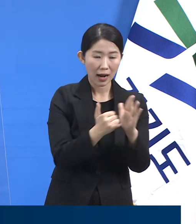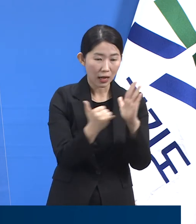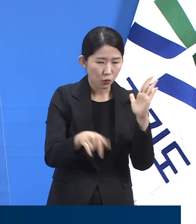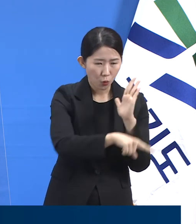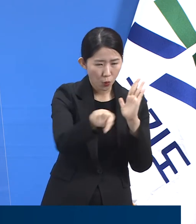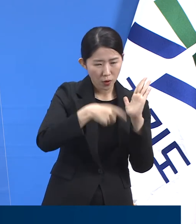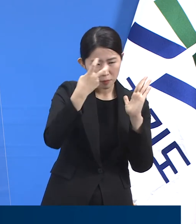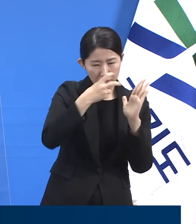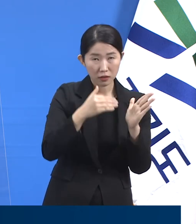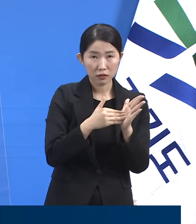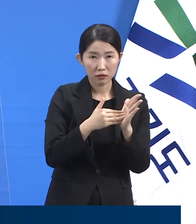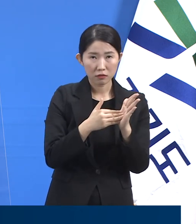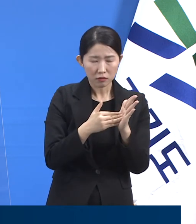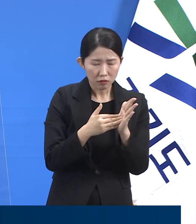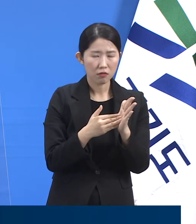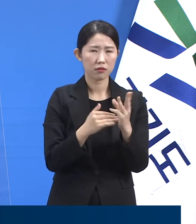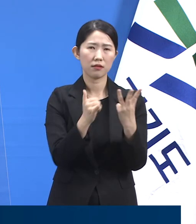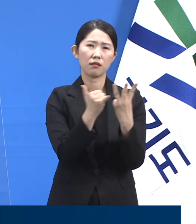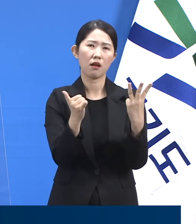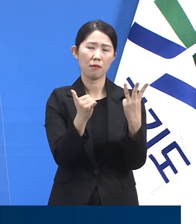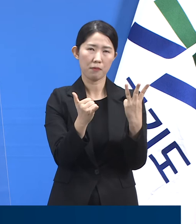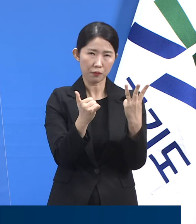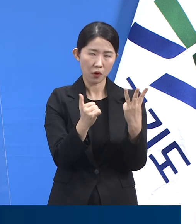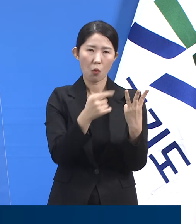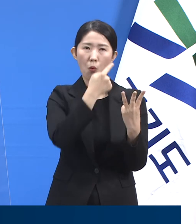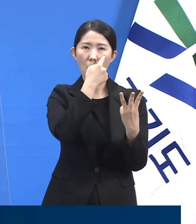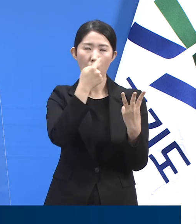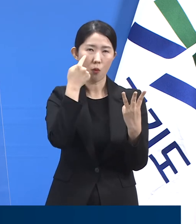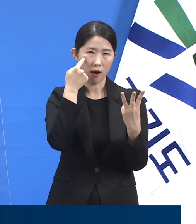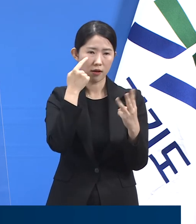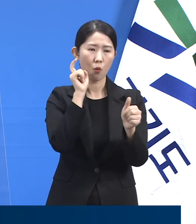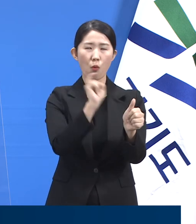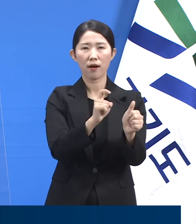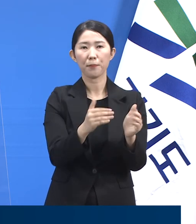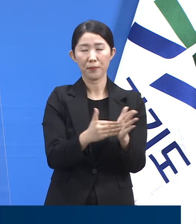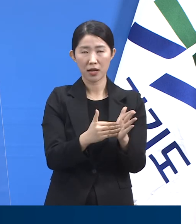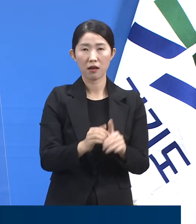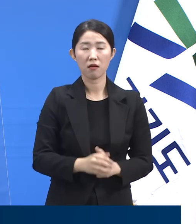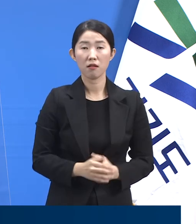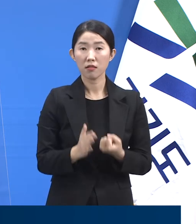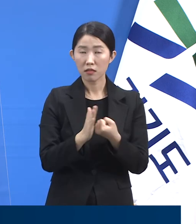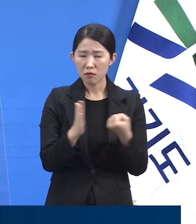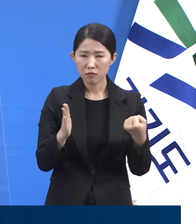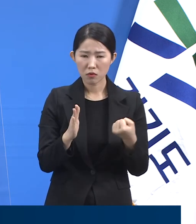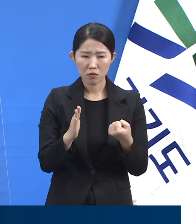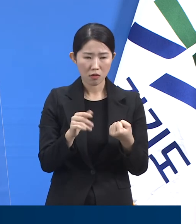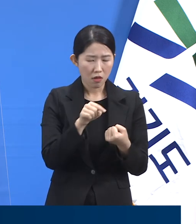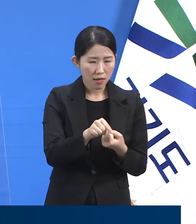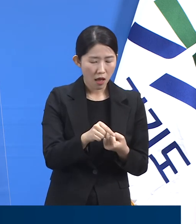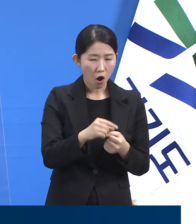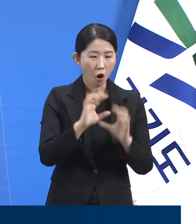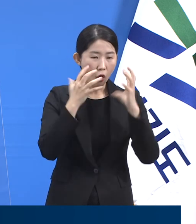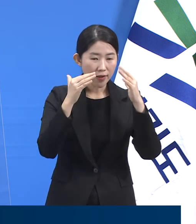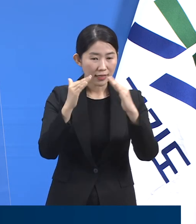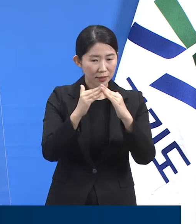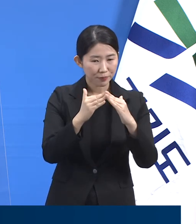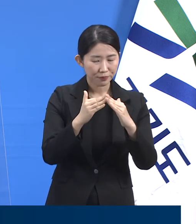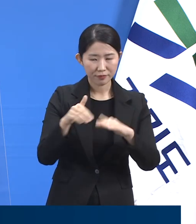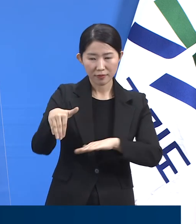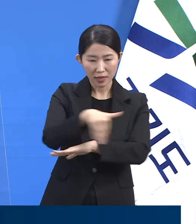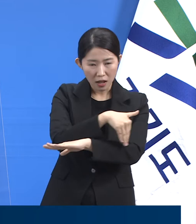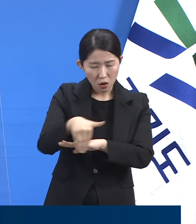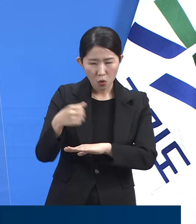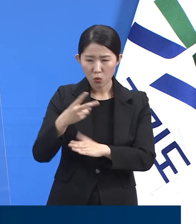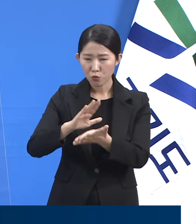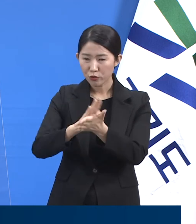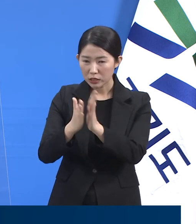3명이 추가로 양성 판정을 받았습니다. 이에 추가 확진자가 등원하는 어린이집 그리고 유치원으로